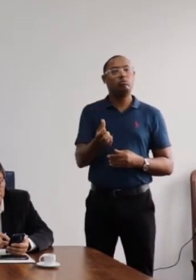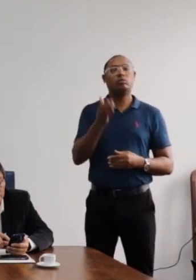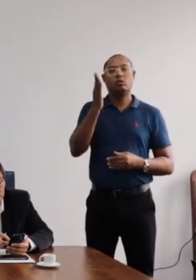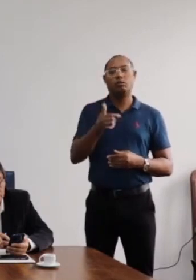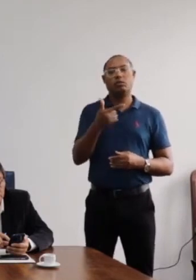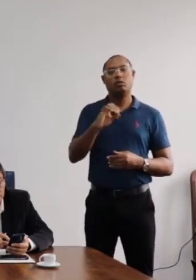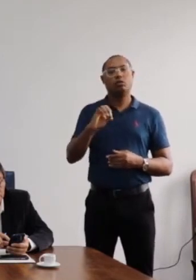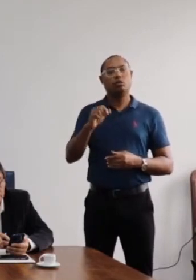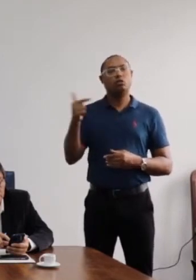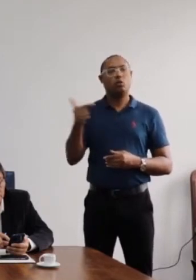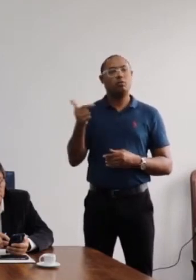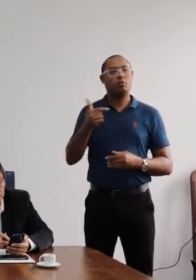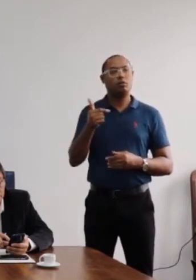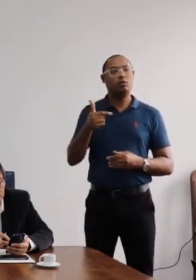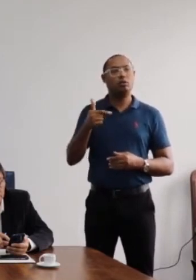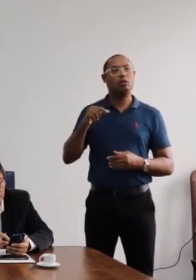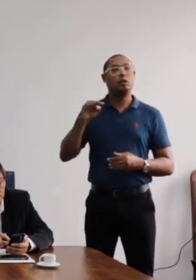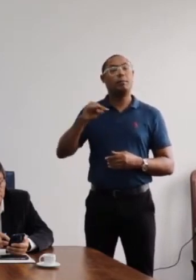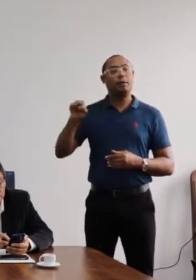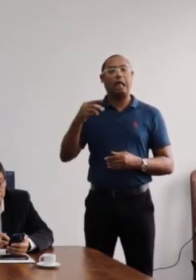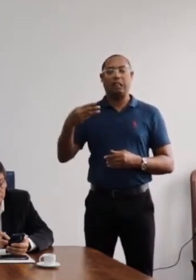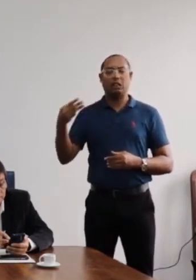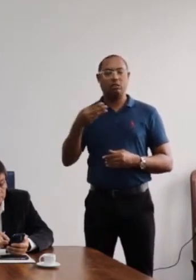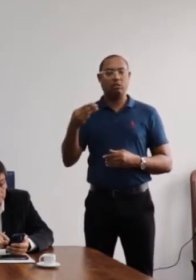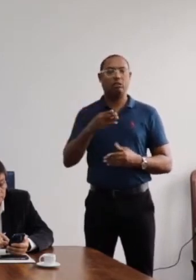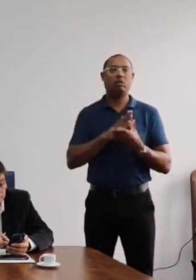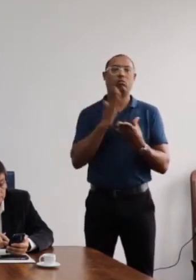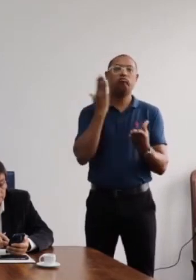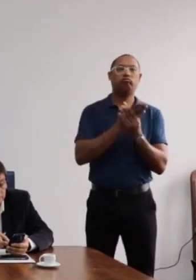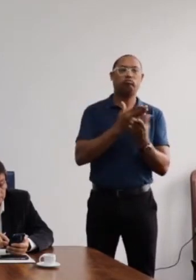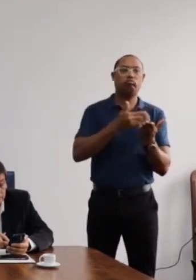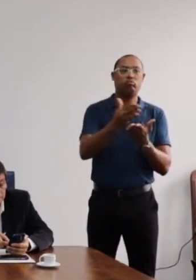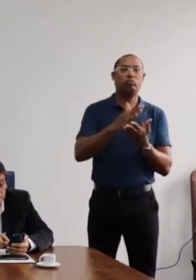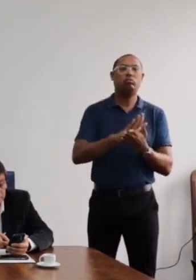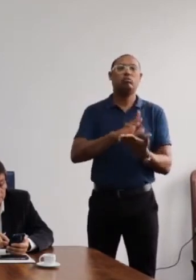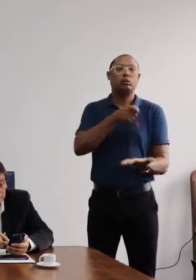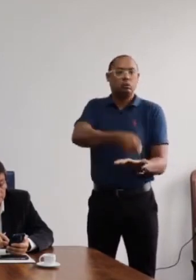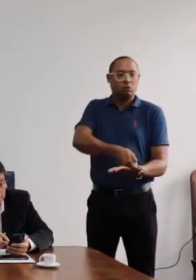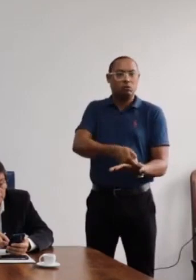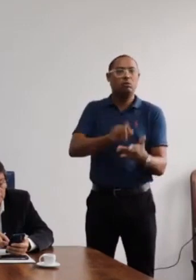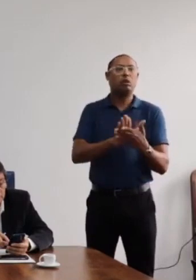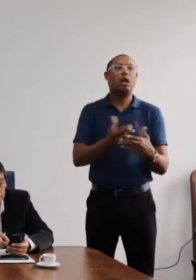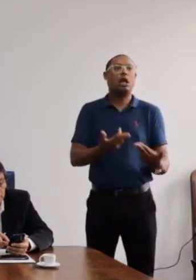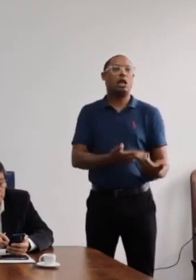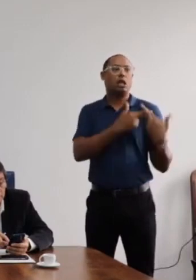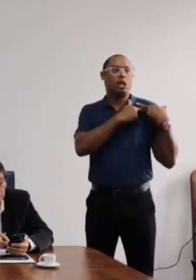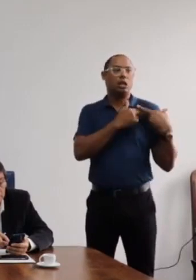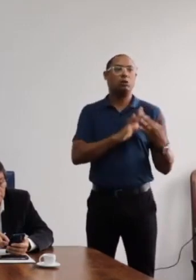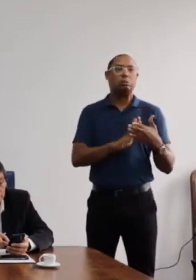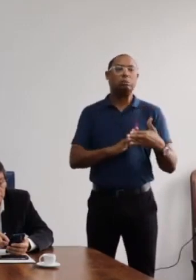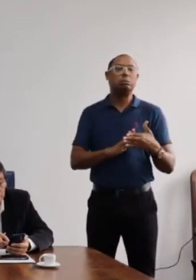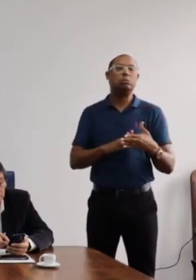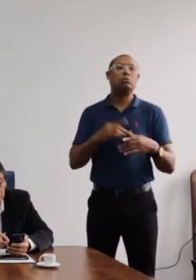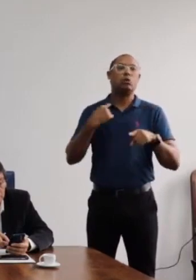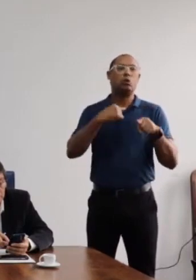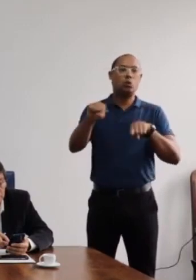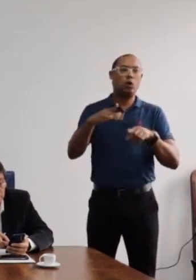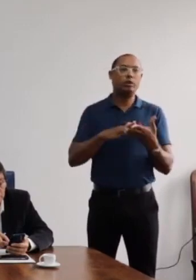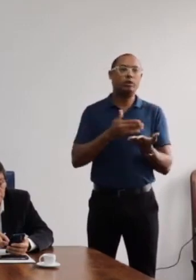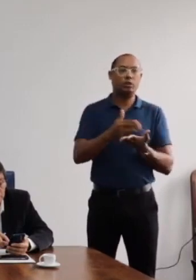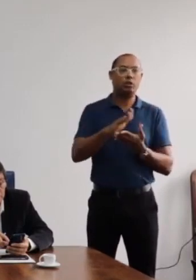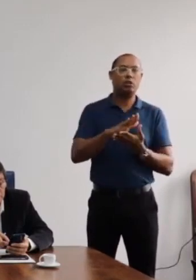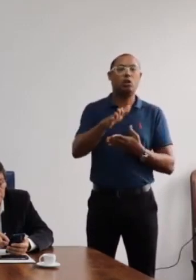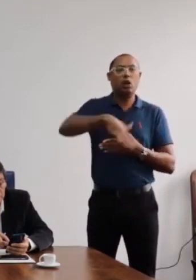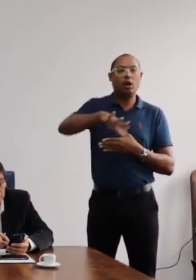-2022-33, processo administrativo disciplinar para apurar responsabilidade infracional supostamente